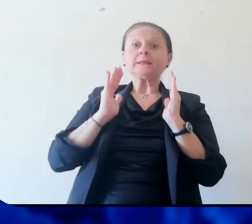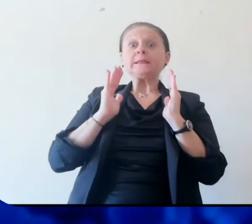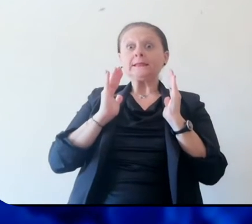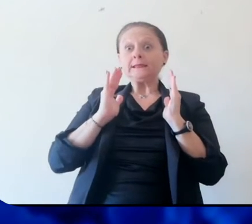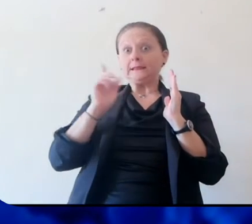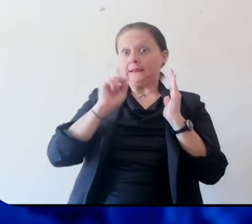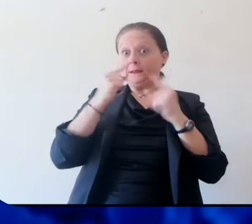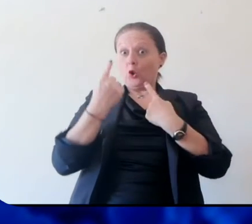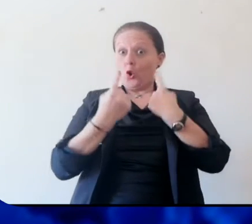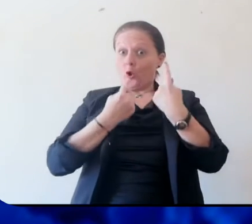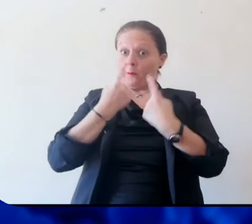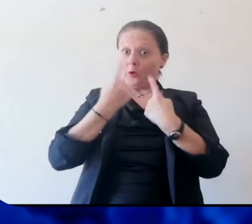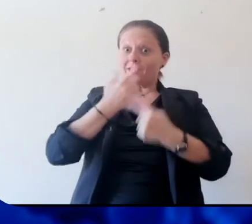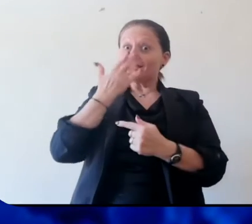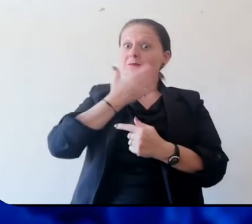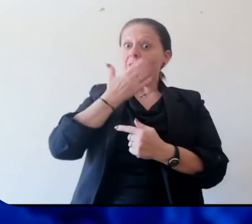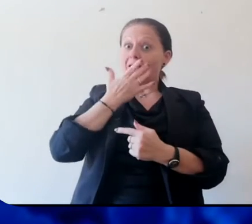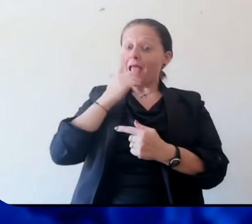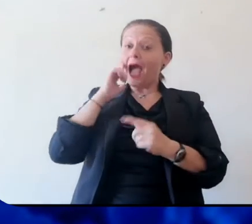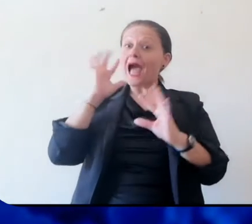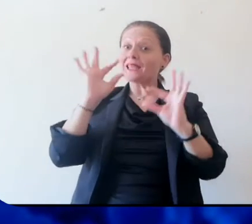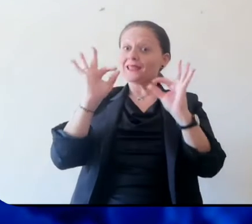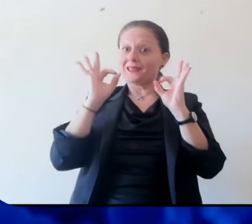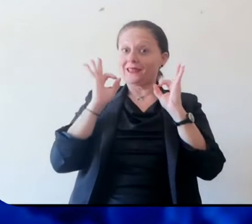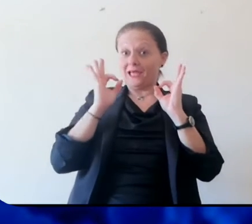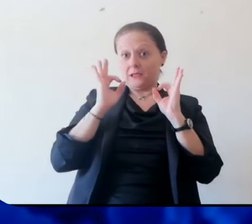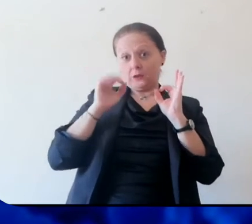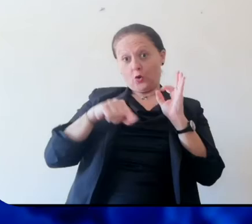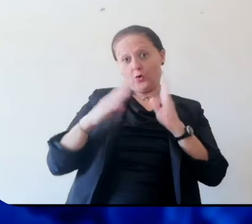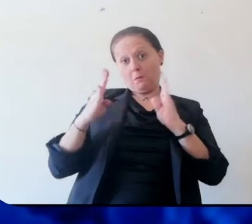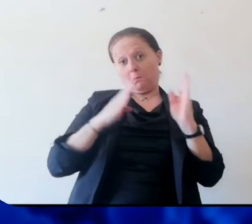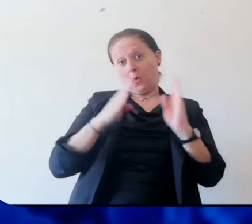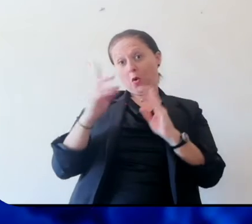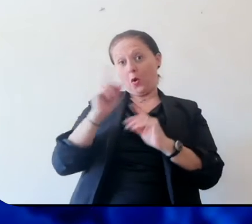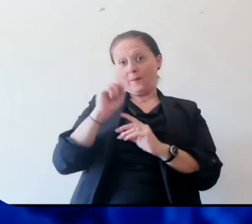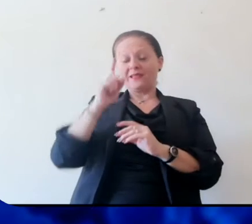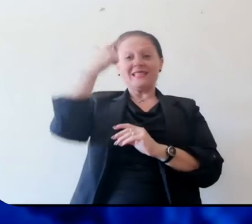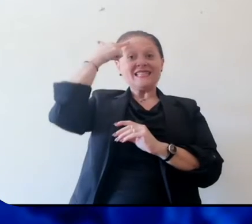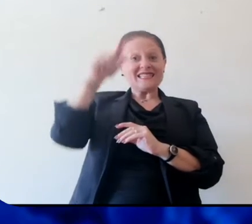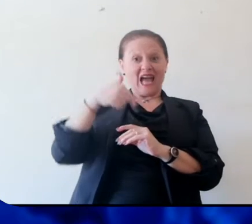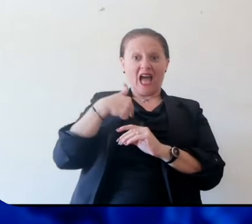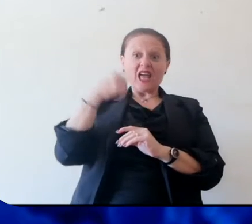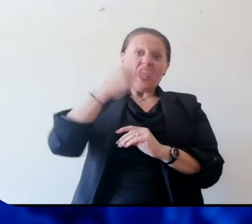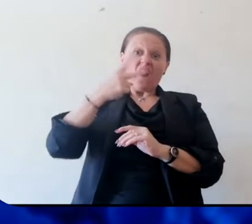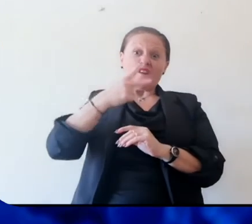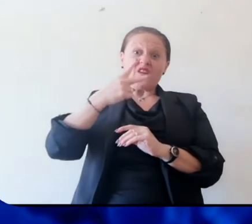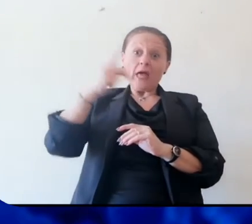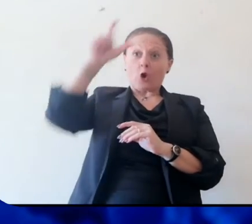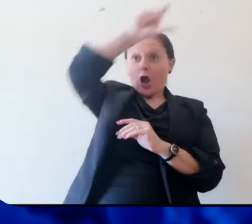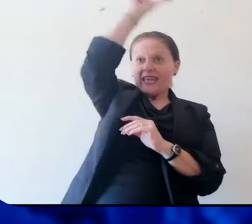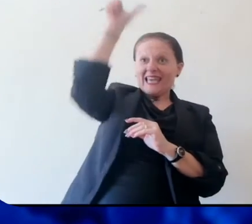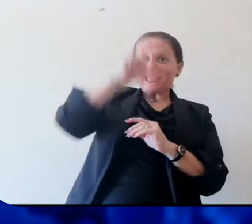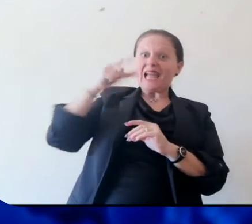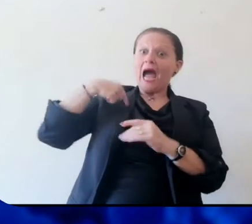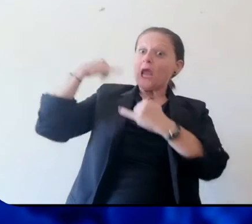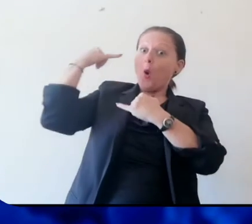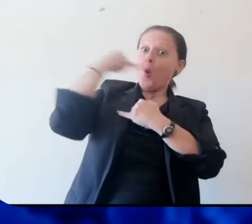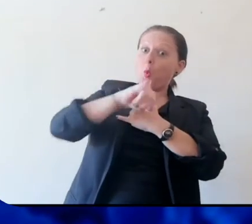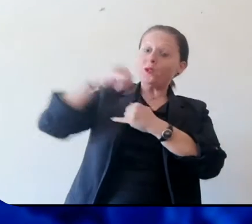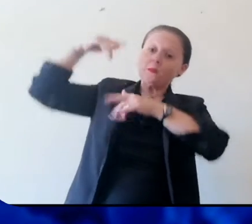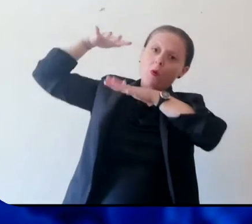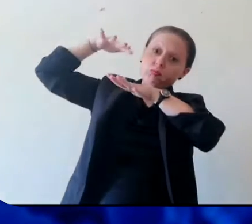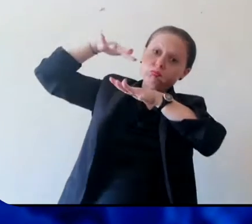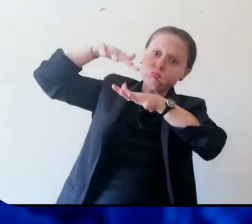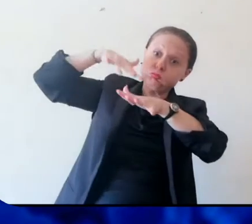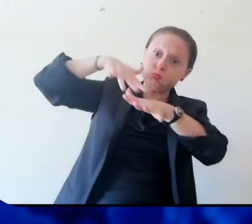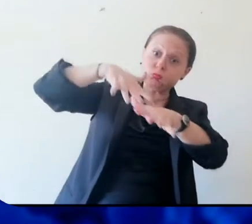Questo sarebbe l'atteggiamento più sbagliato possibile in questo momento. Se noi abbiamo un vantaggio, come sembra che in effetti noi abbiamo un vantaggio